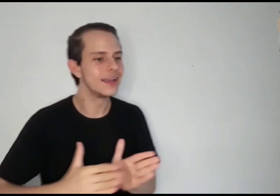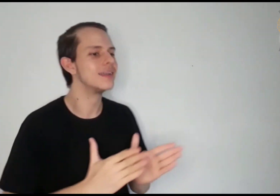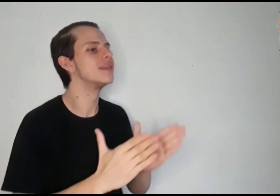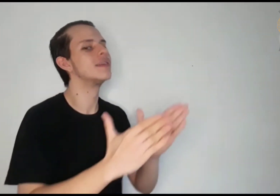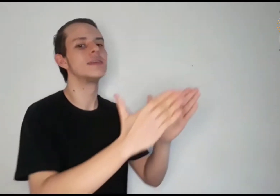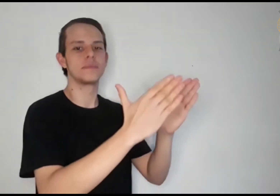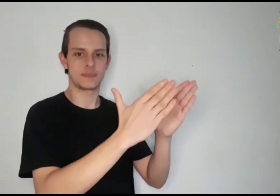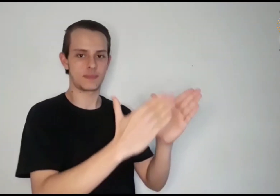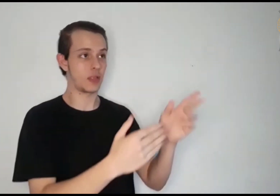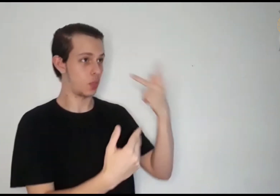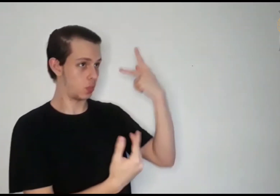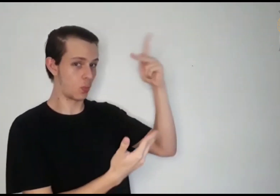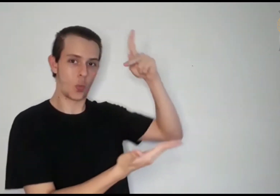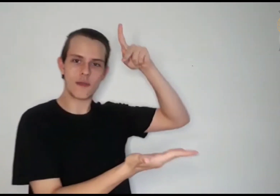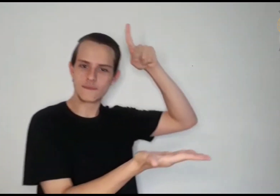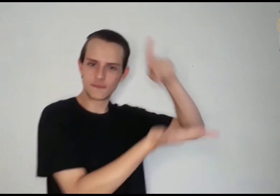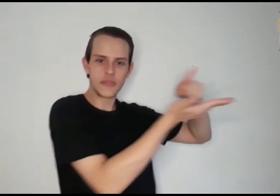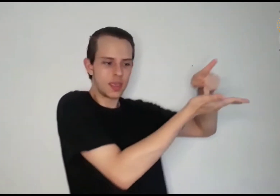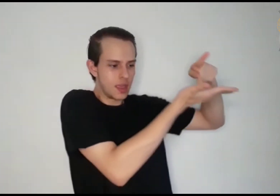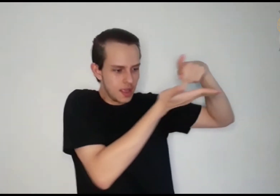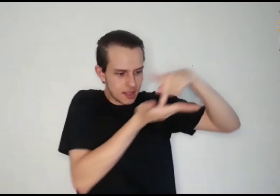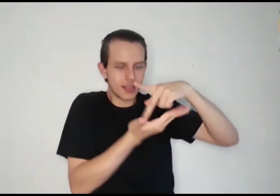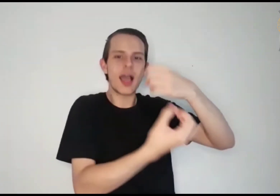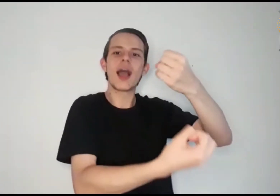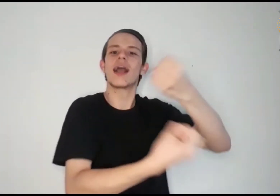Vossa verdade me orienta e me conduza.